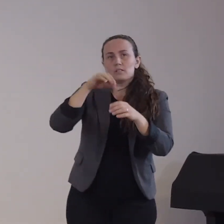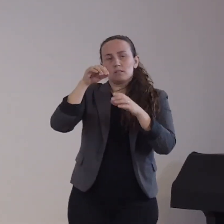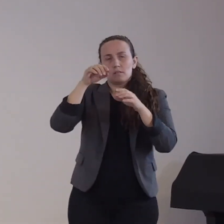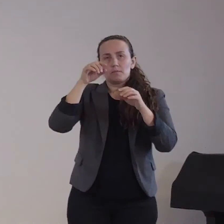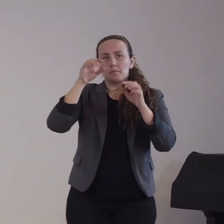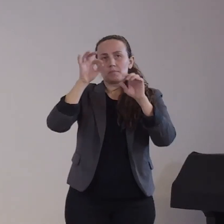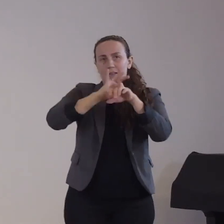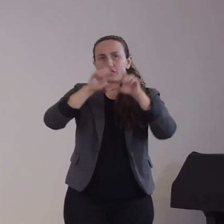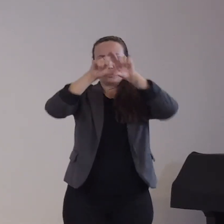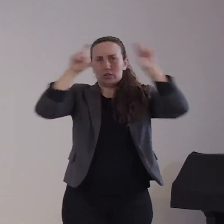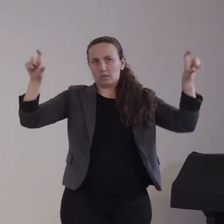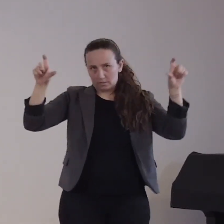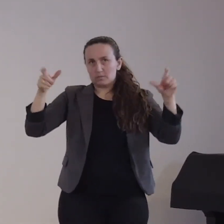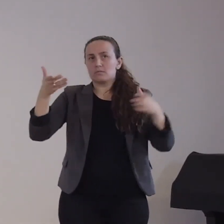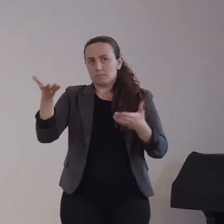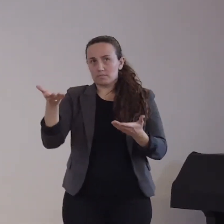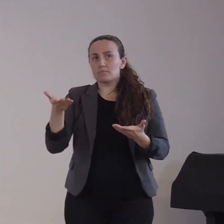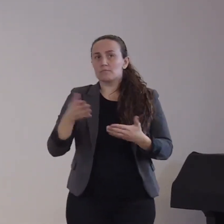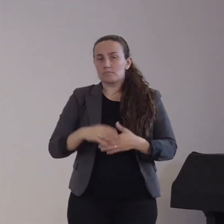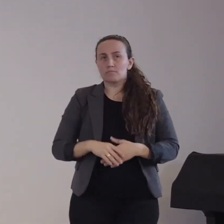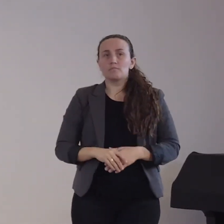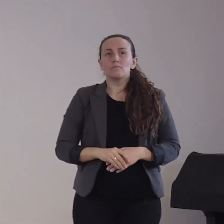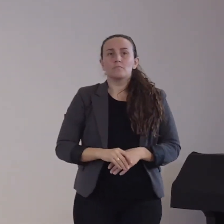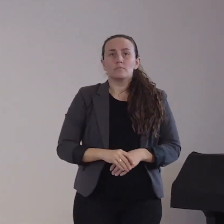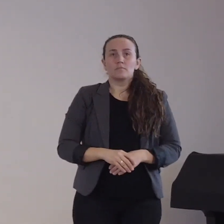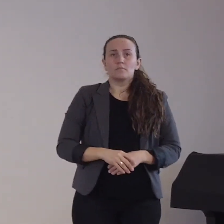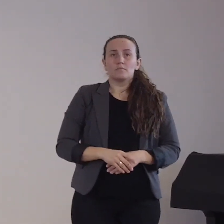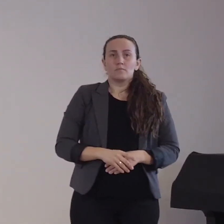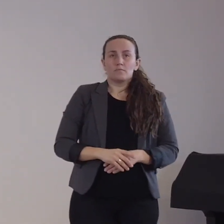wovon ungefähr 15 Prozent beatmet werden.